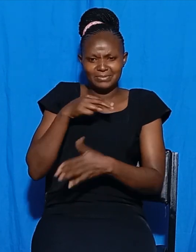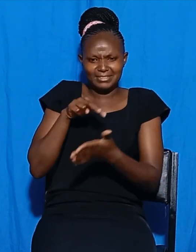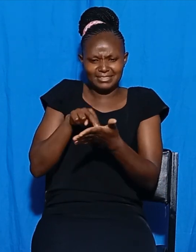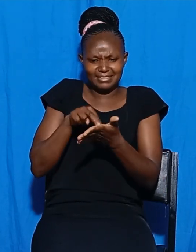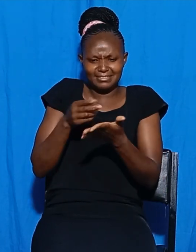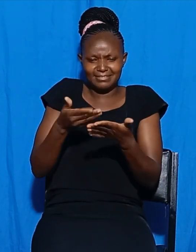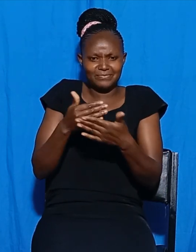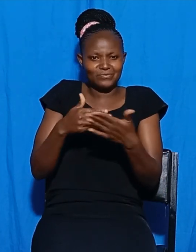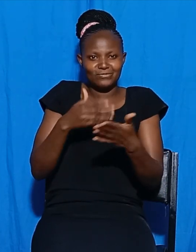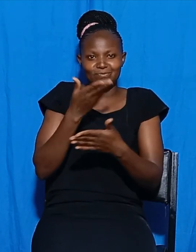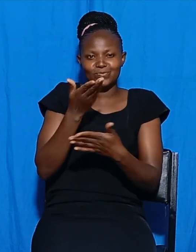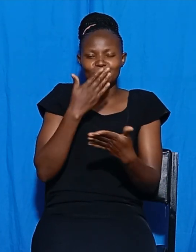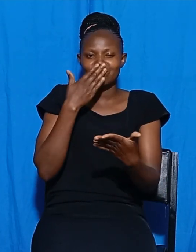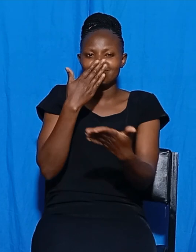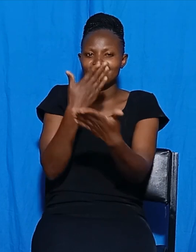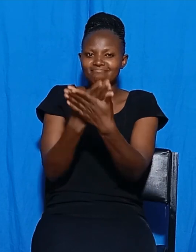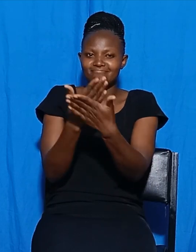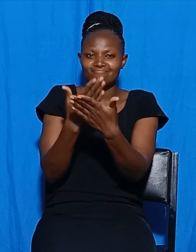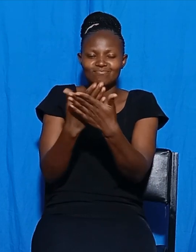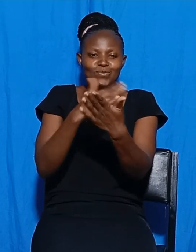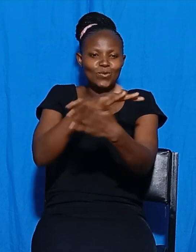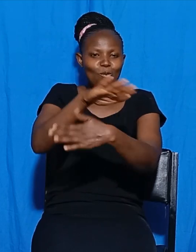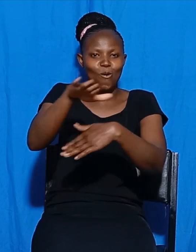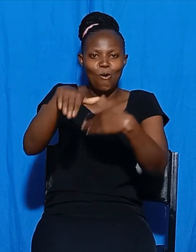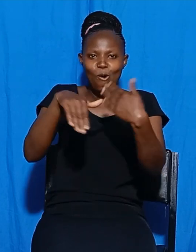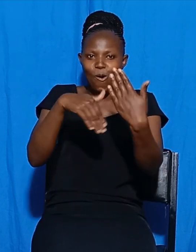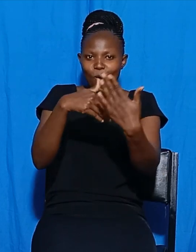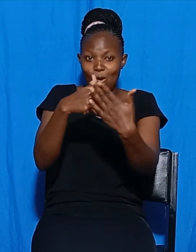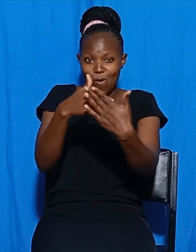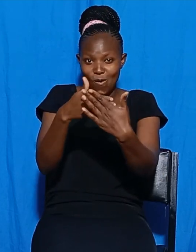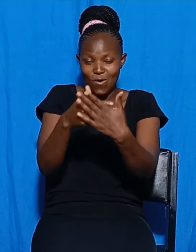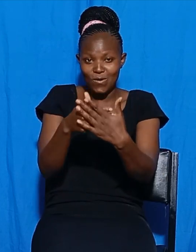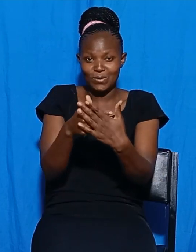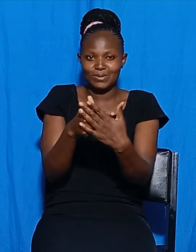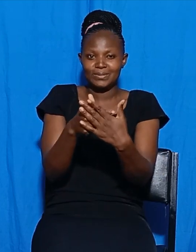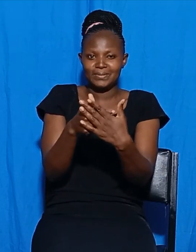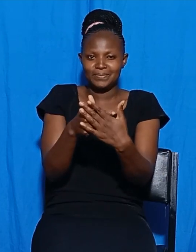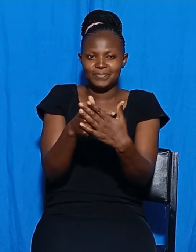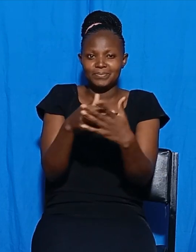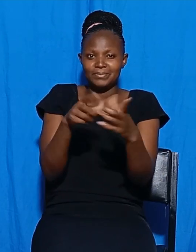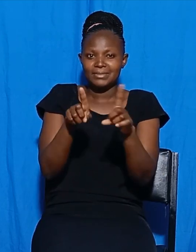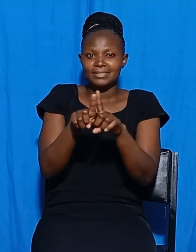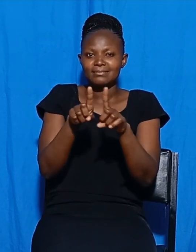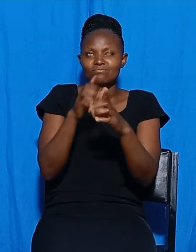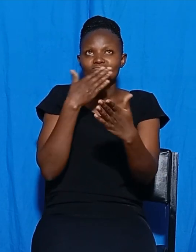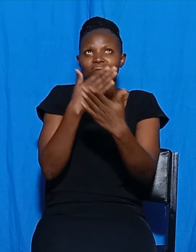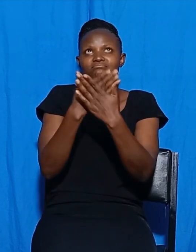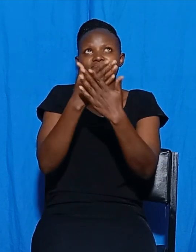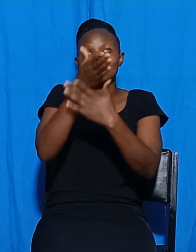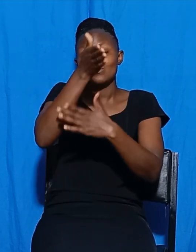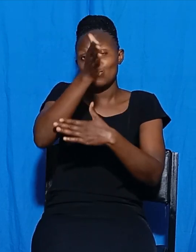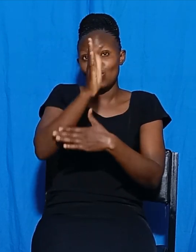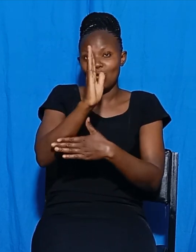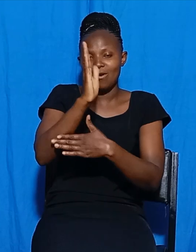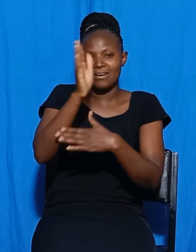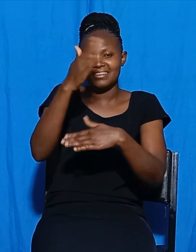kumutungi ya mubea amwe wanthe na munomono kula kuingai wituwa itune na